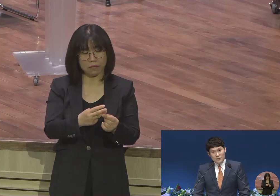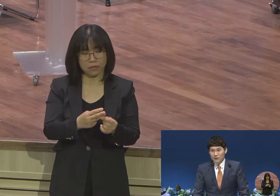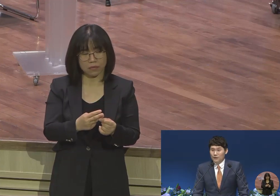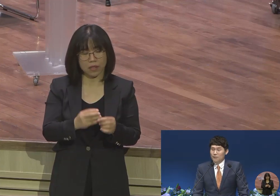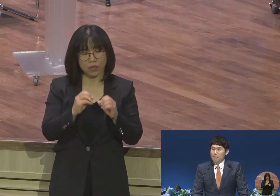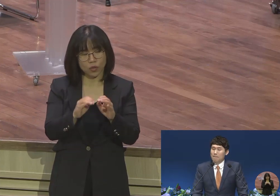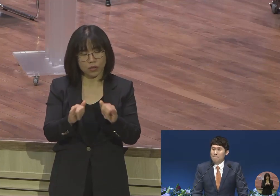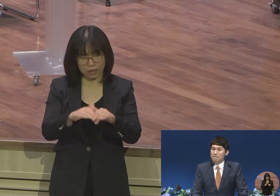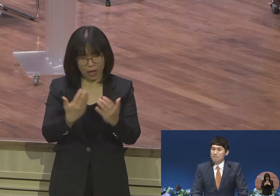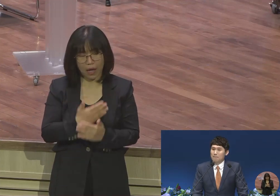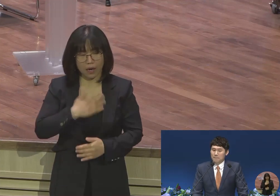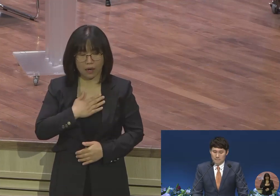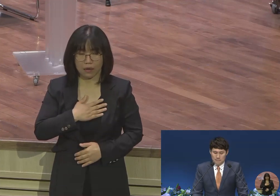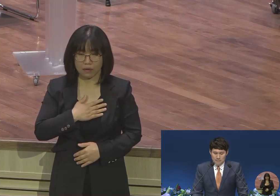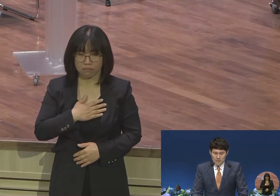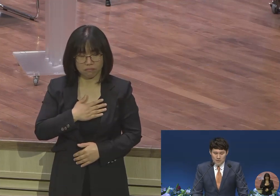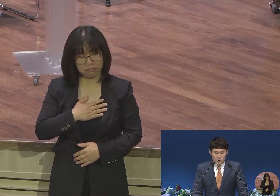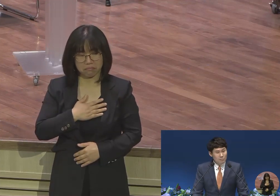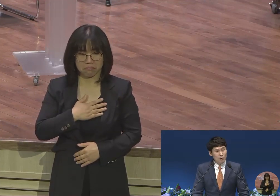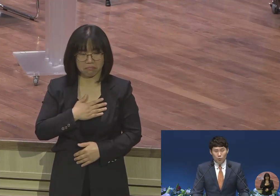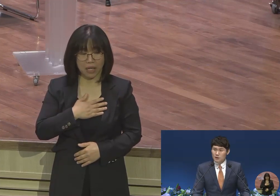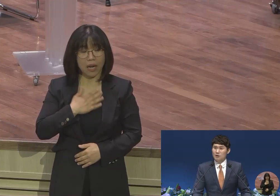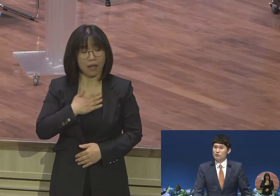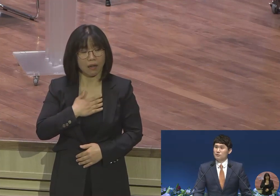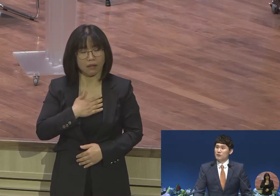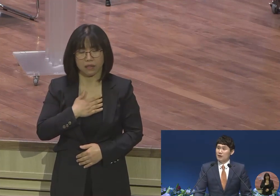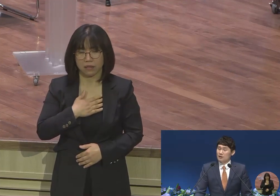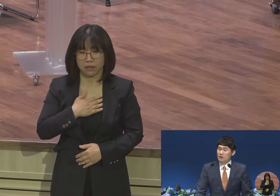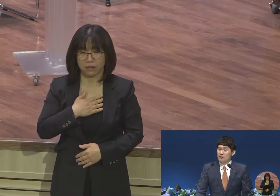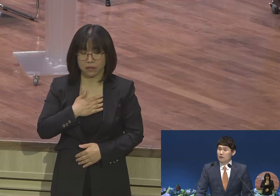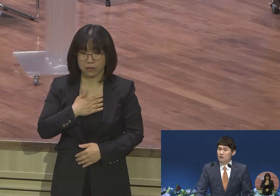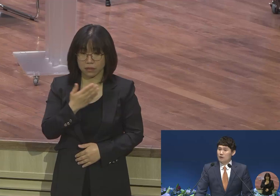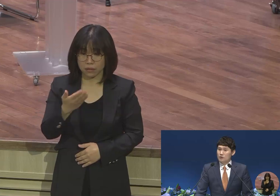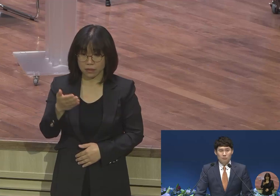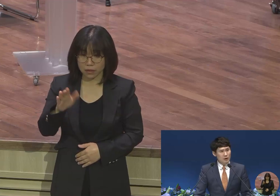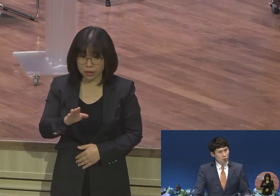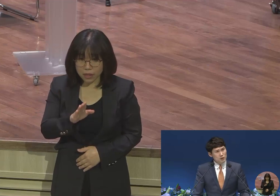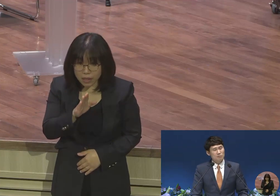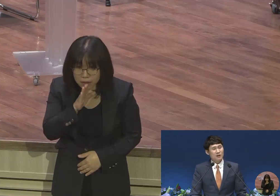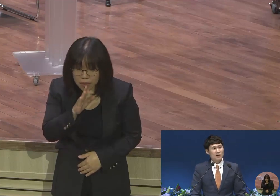글쎄요 정말 오직하고 있습니까? 정말 오직입니까?